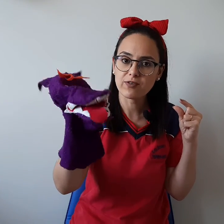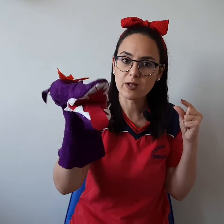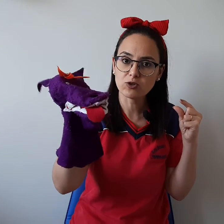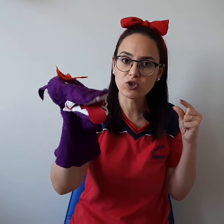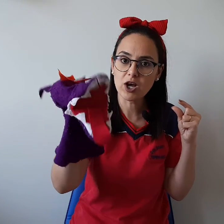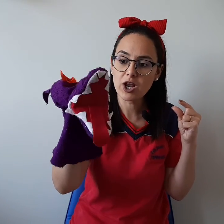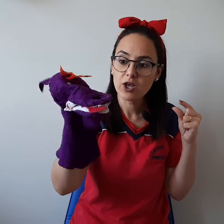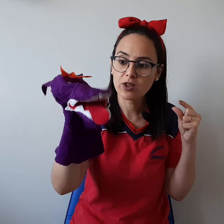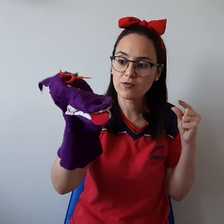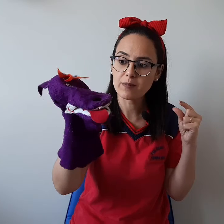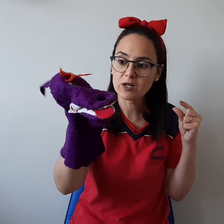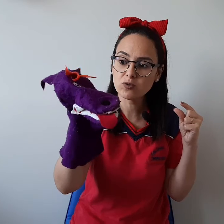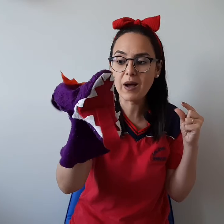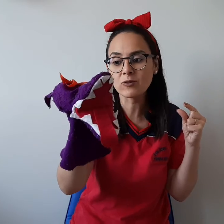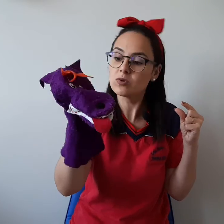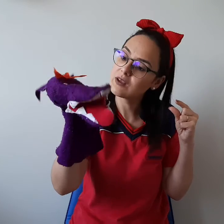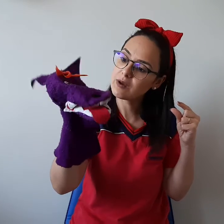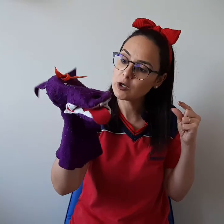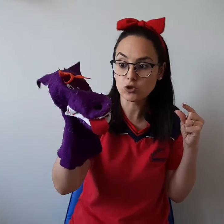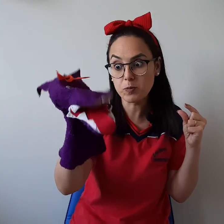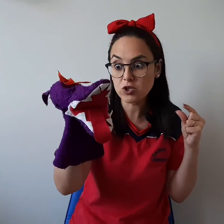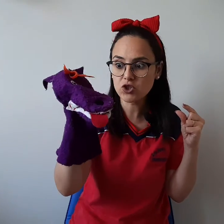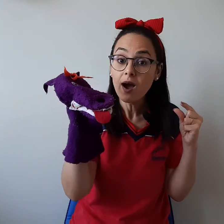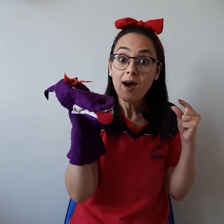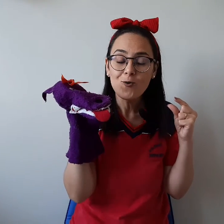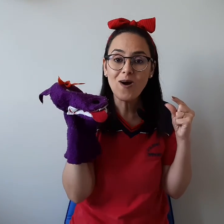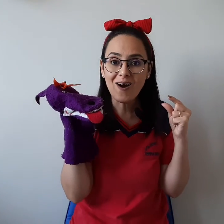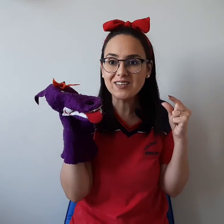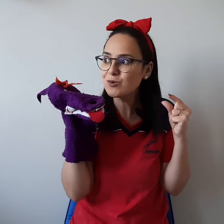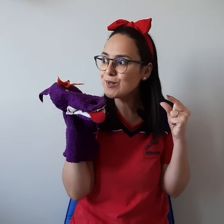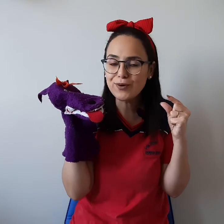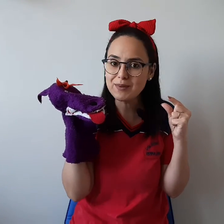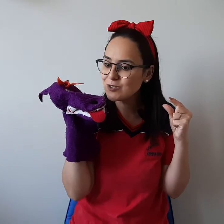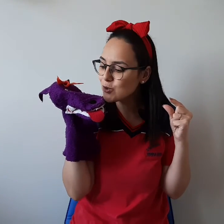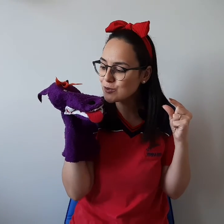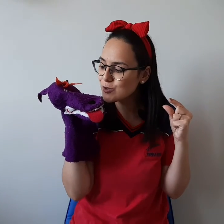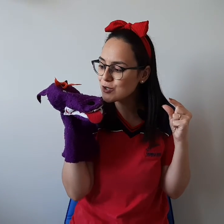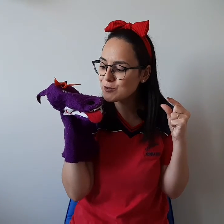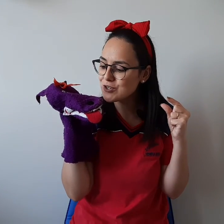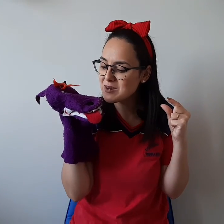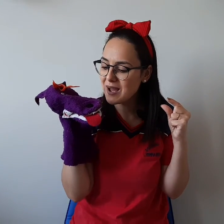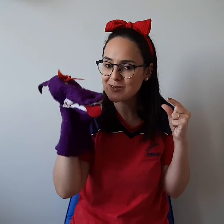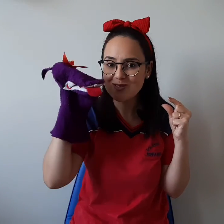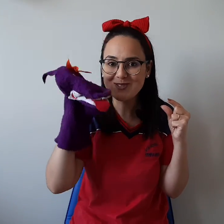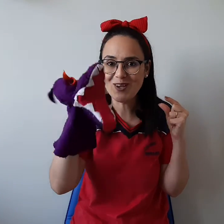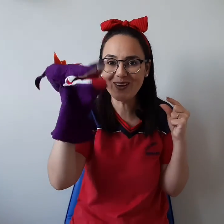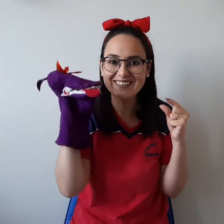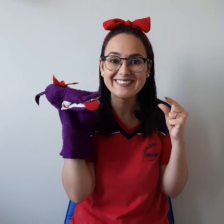Tem família de jacaré Tem família de pato Tem família de peixe Uau, então tem família de todos os tipos de animais Sim